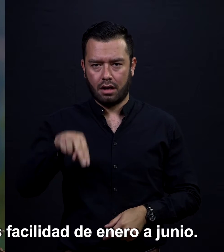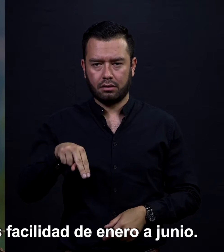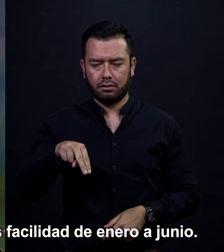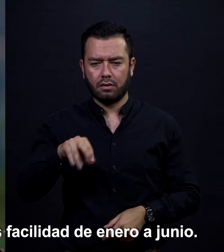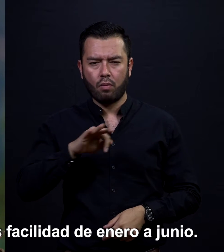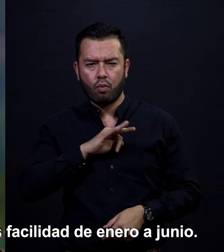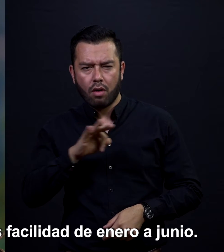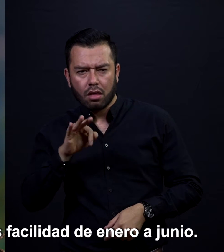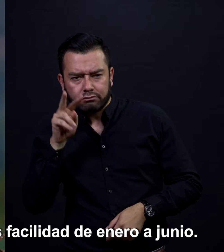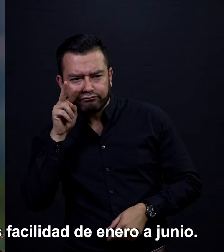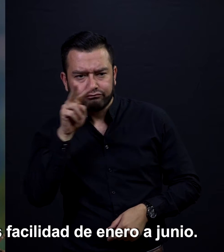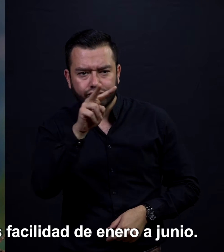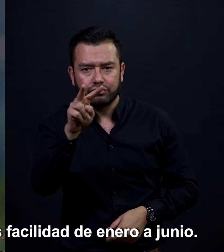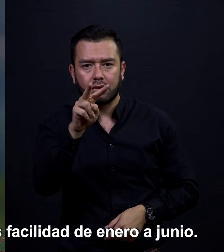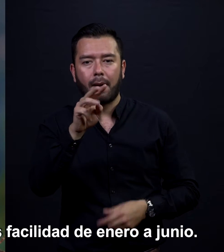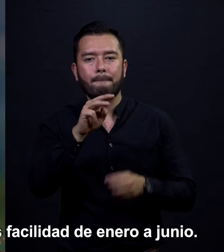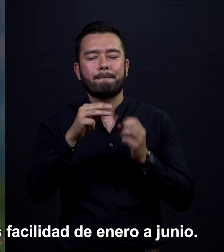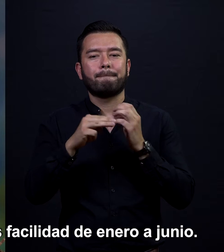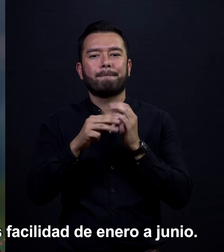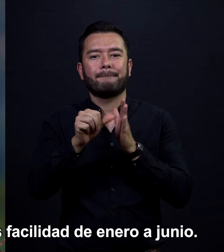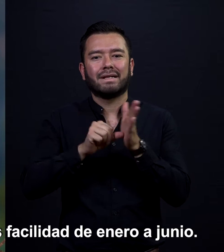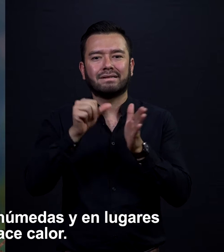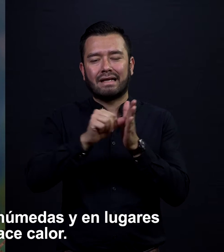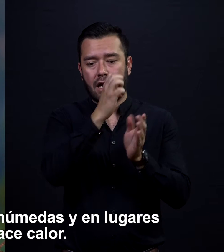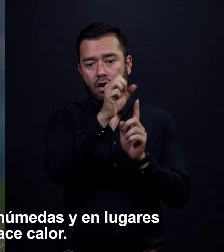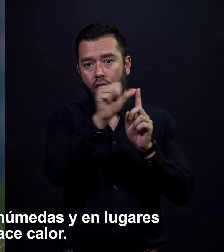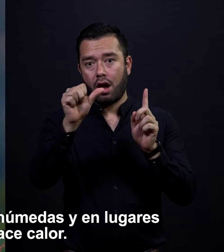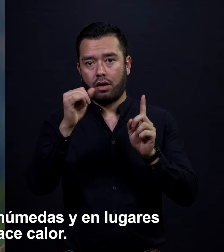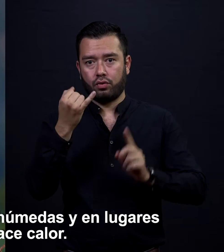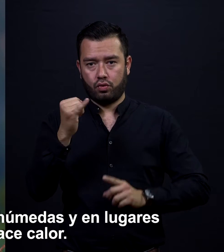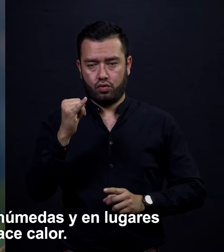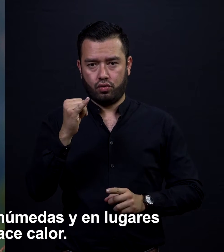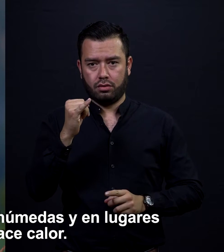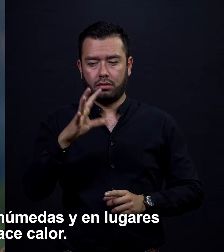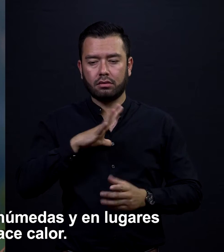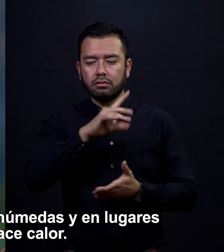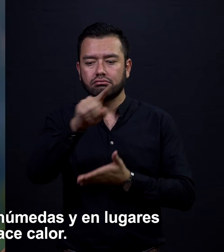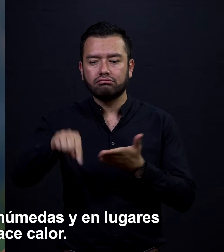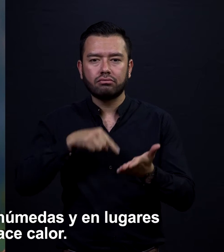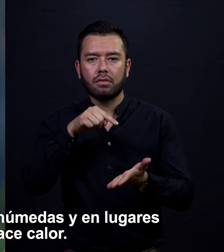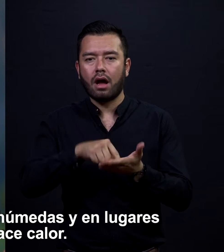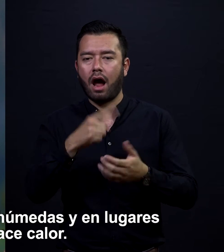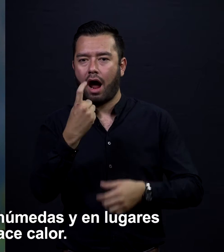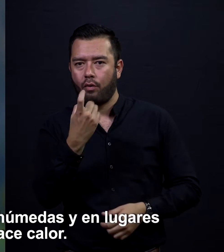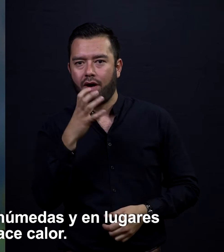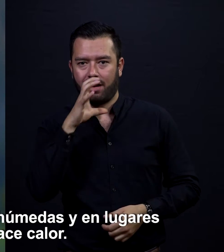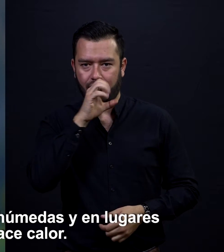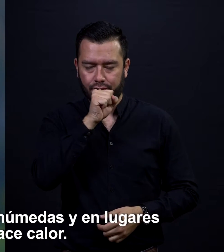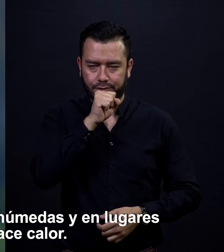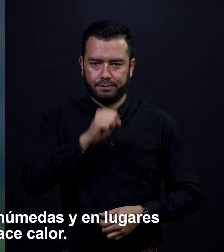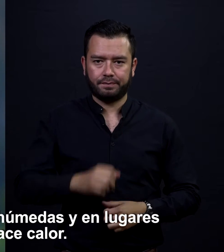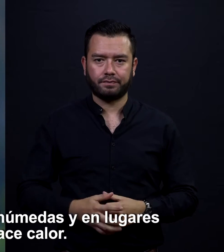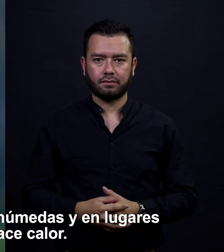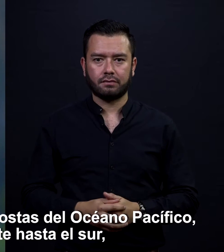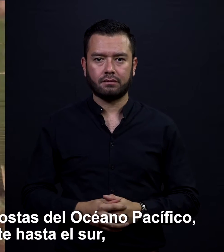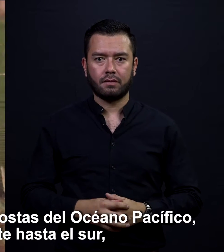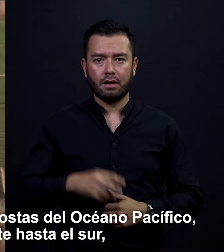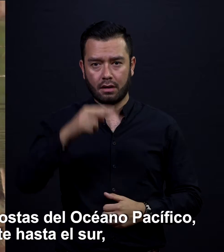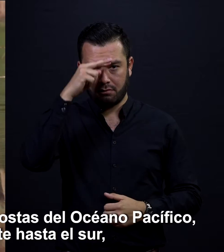podemos ver con más facilidad de enero a junio. Habita en regiones húmedas y en lugares donde hace calor.